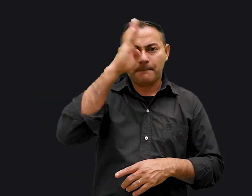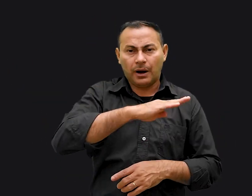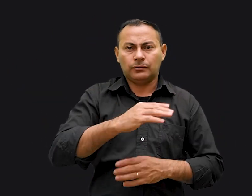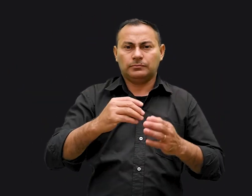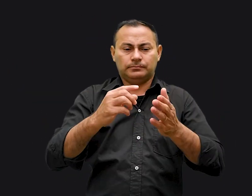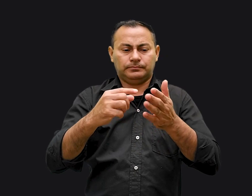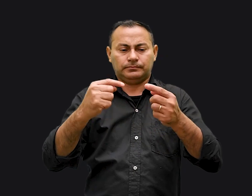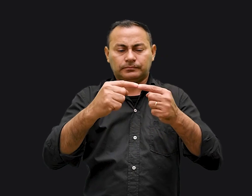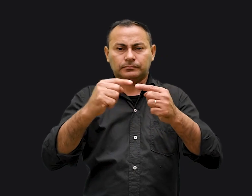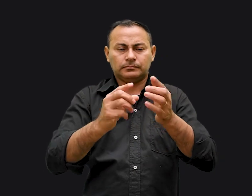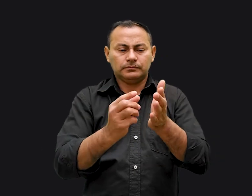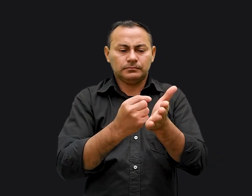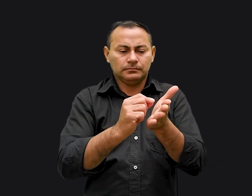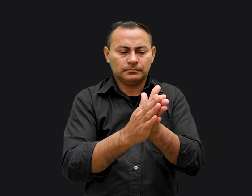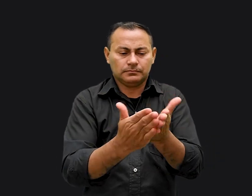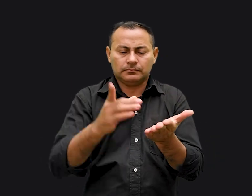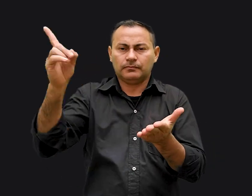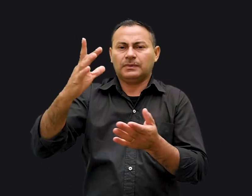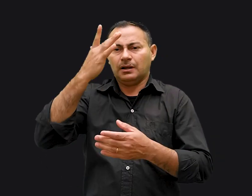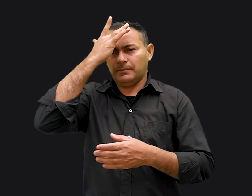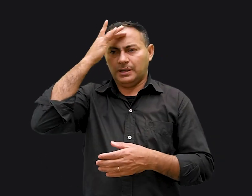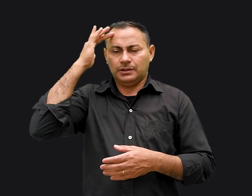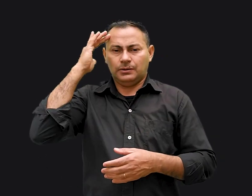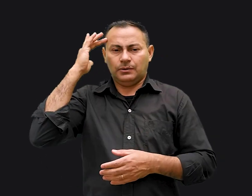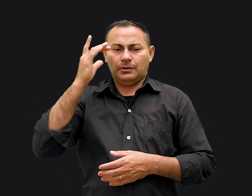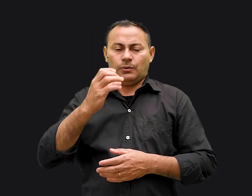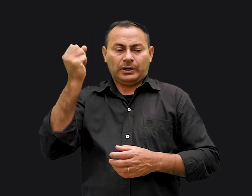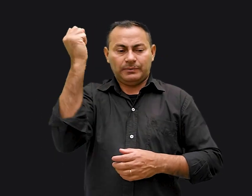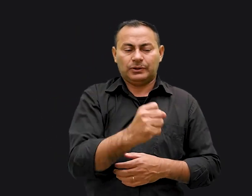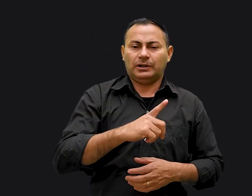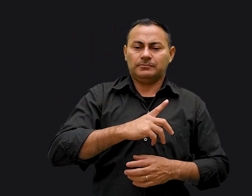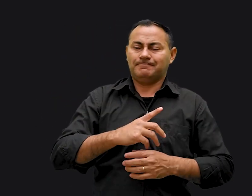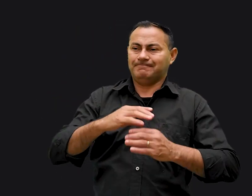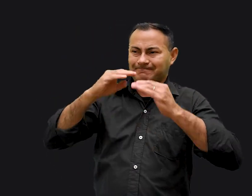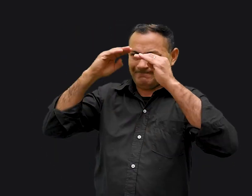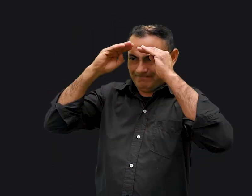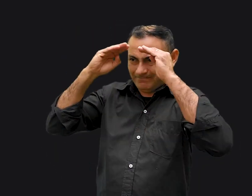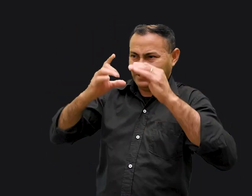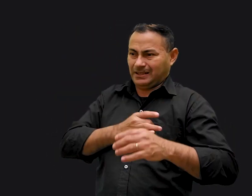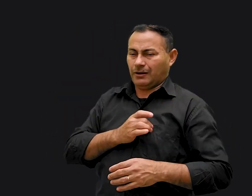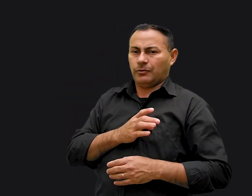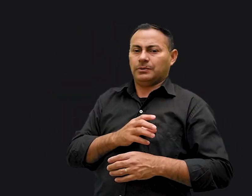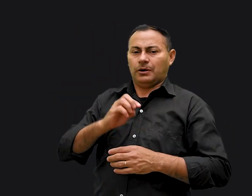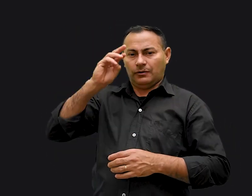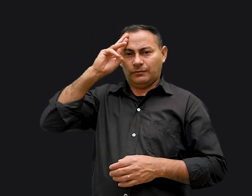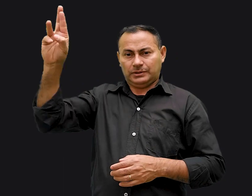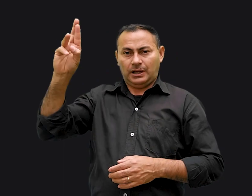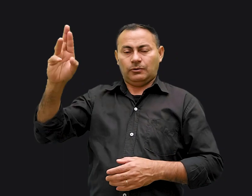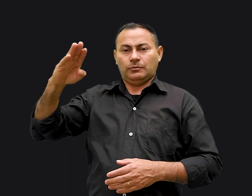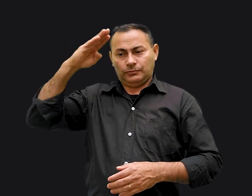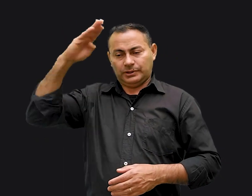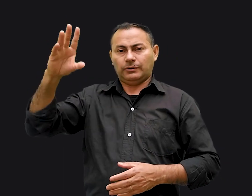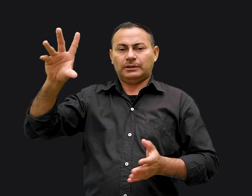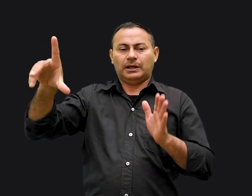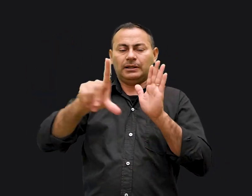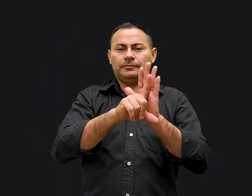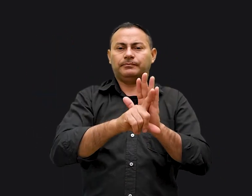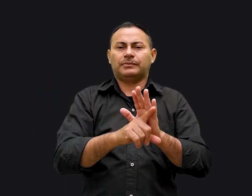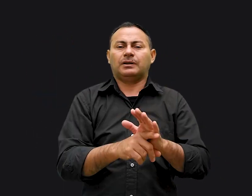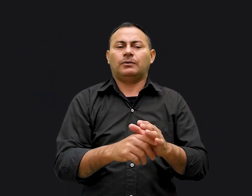com as escrituras, o criminoso deve temer o oficial da lei Então, dessa forma, você pode ver que o sexto mandamento não diz literalmente